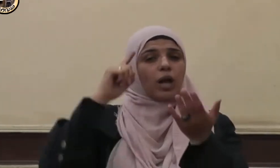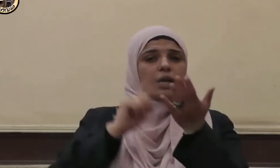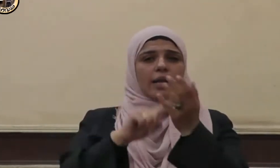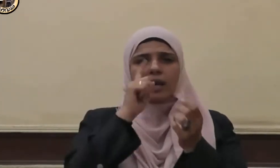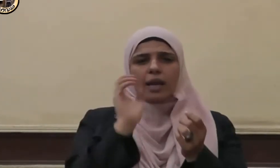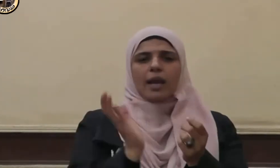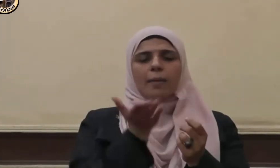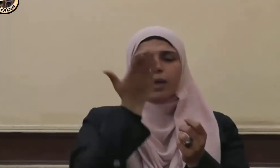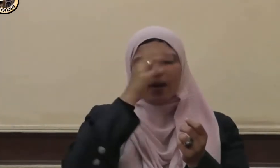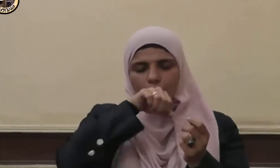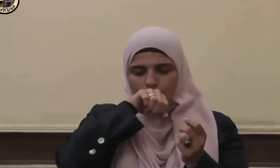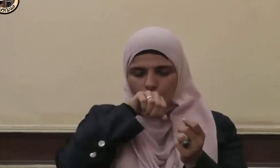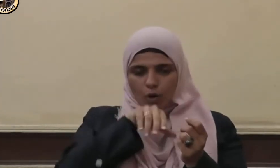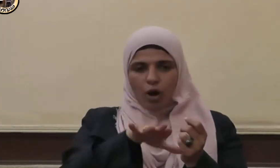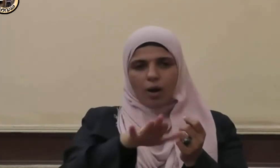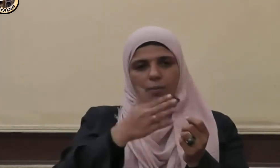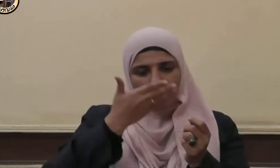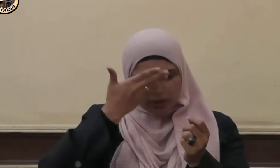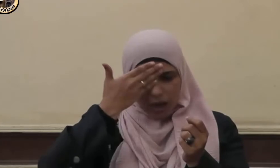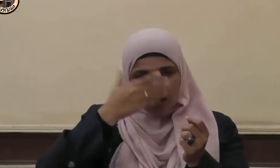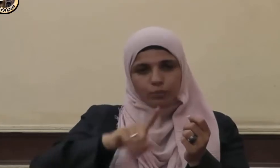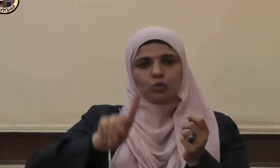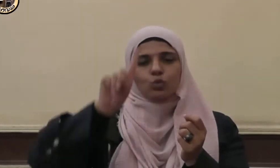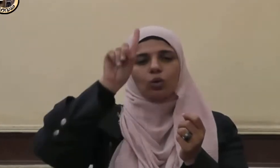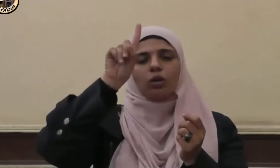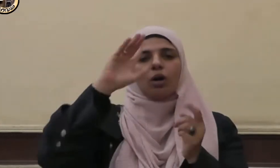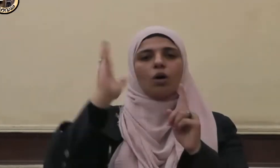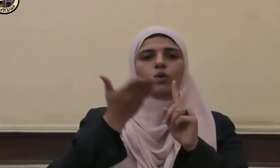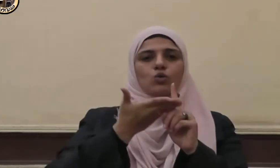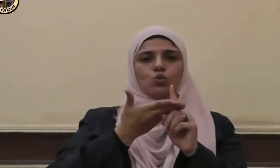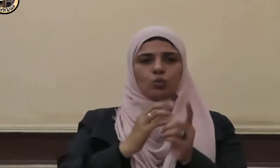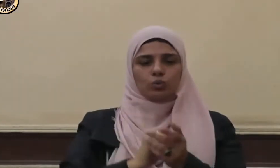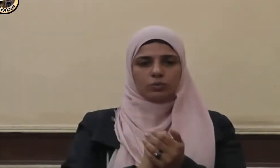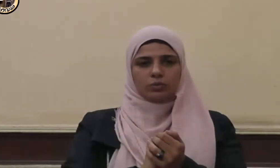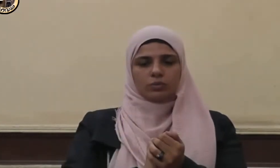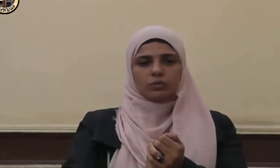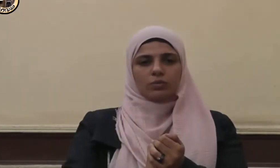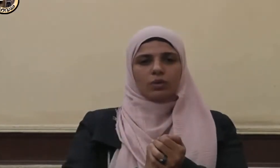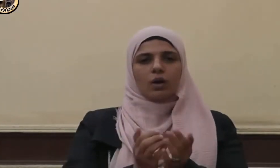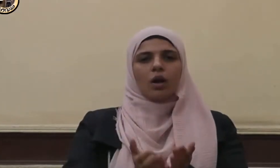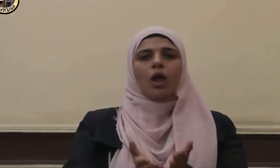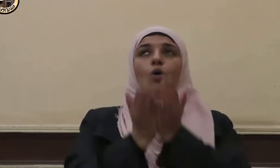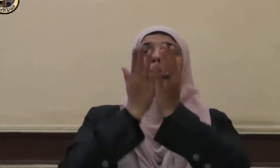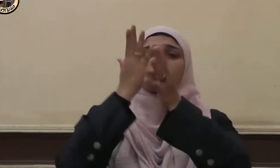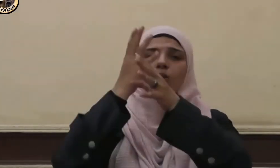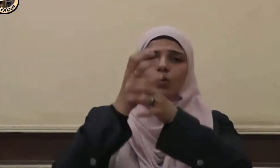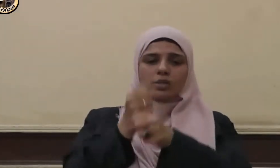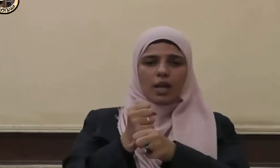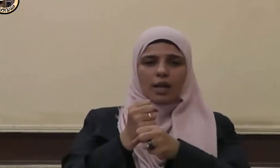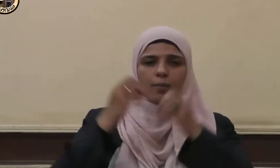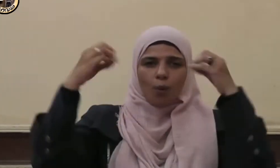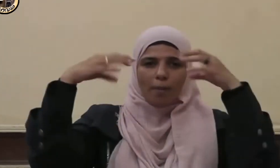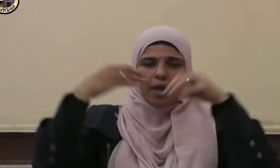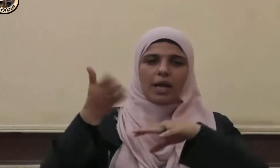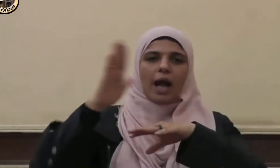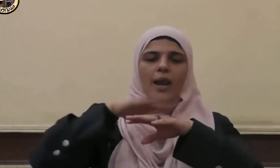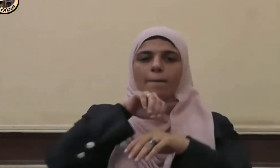سجدنا ونبينا محمد العبده ورسول الله صل وسلم وبالك عليه